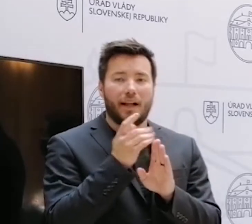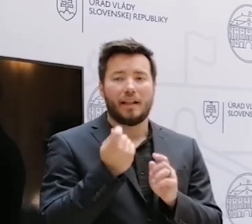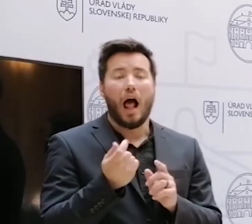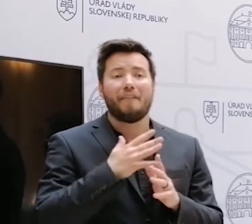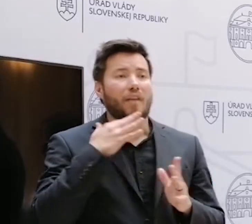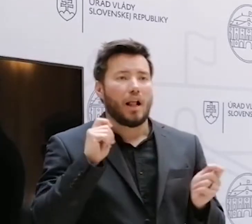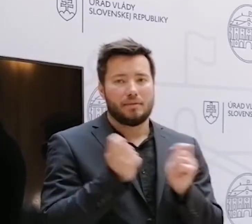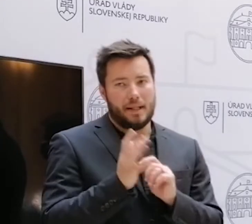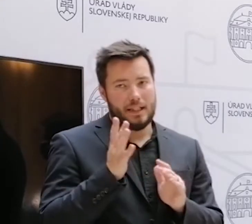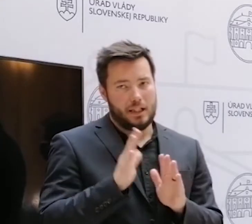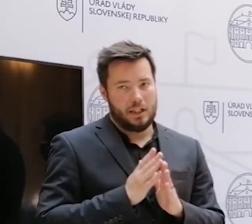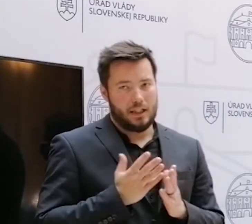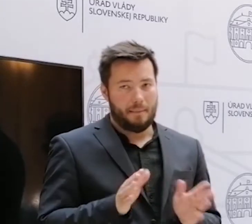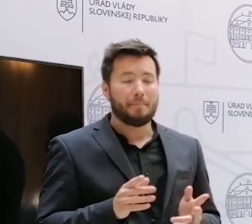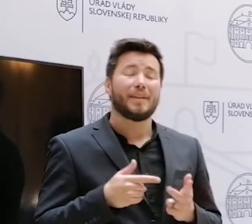tam by som povedať, najväčšia debata.